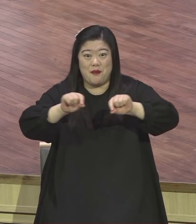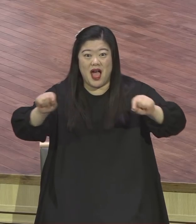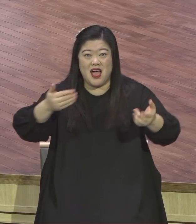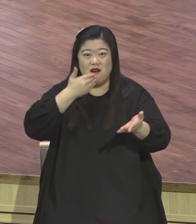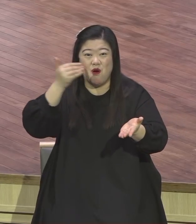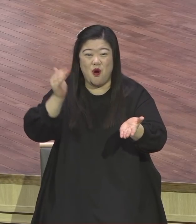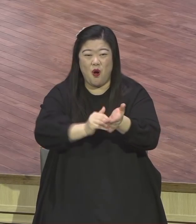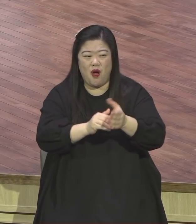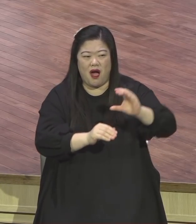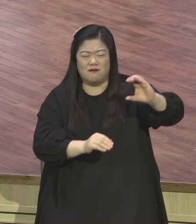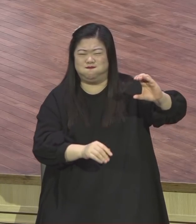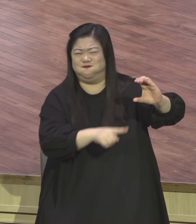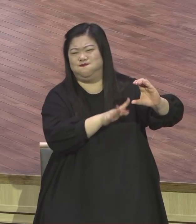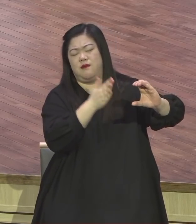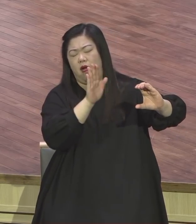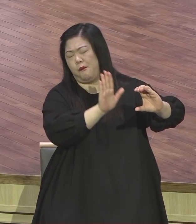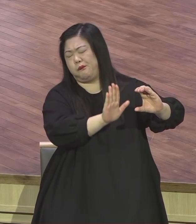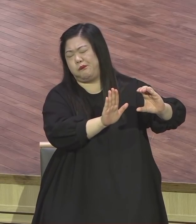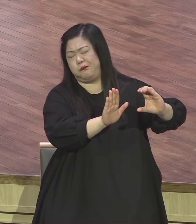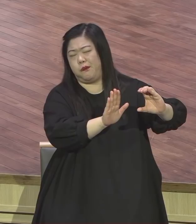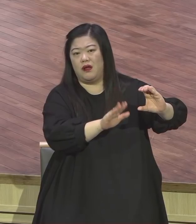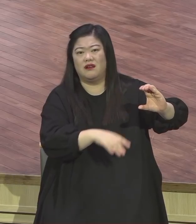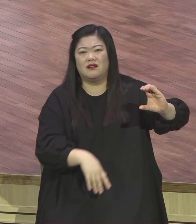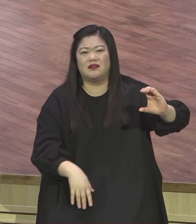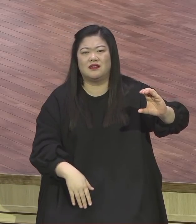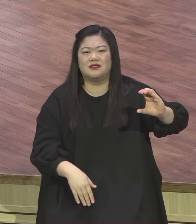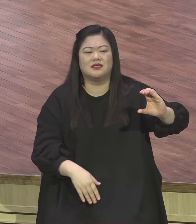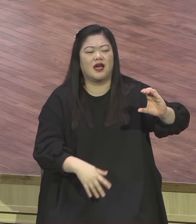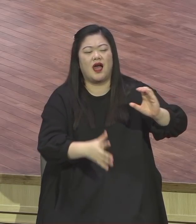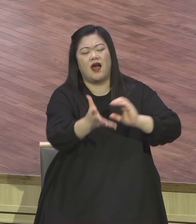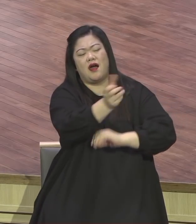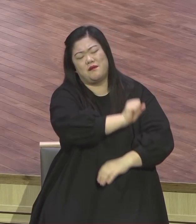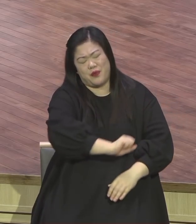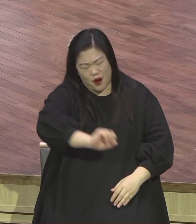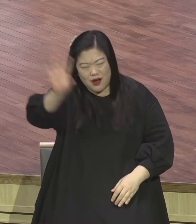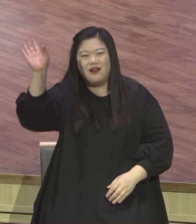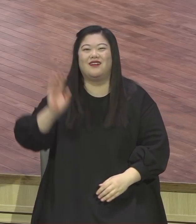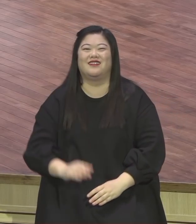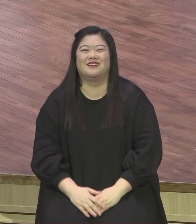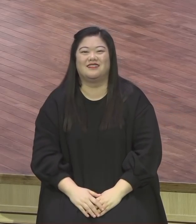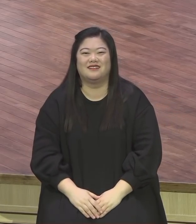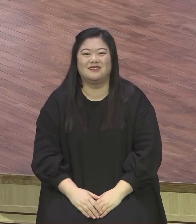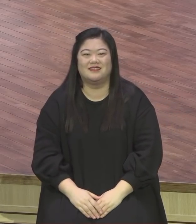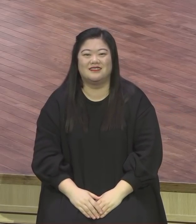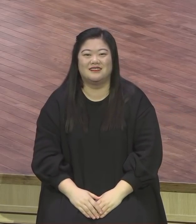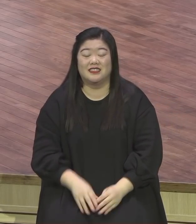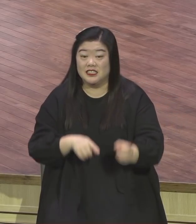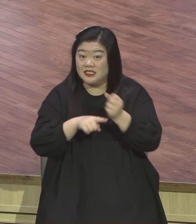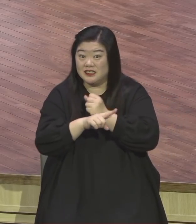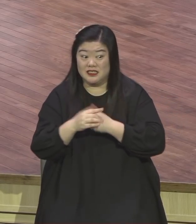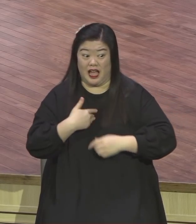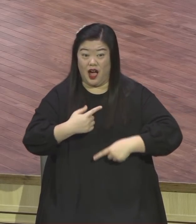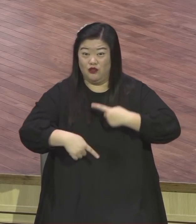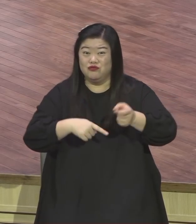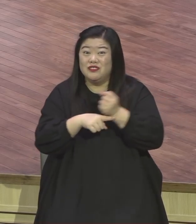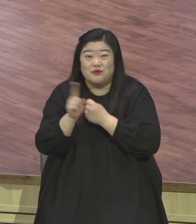제가 왜 말씀드립니까 신앙생활을 하면서도 벽돌식품처럼